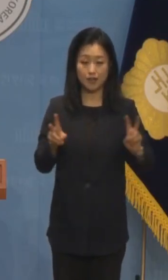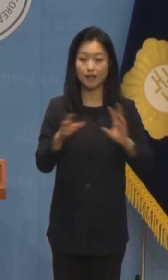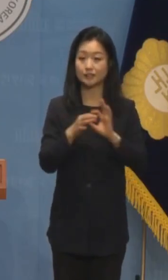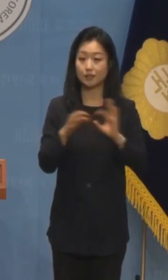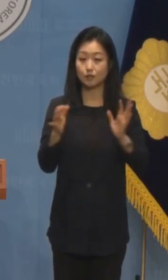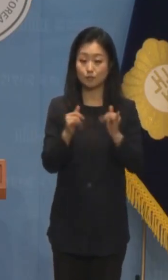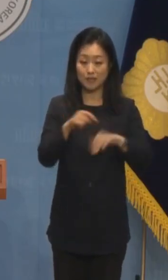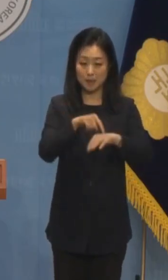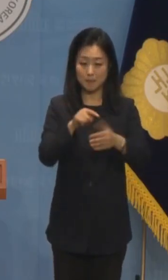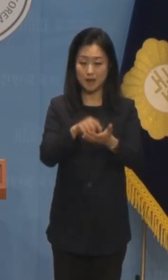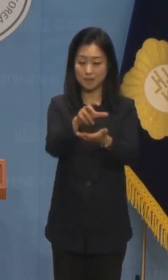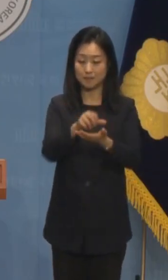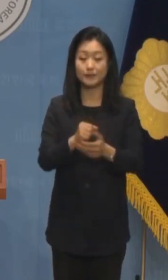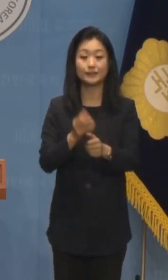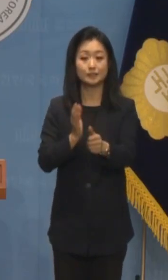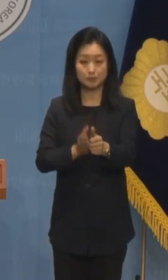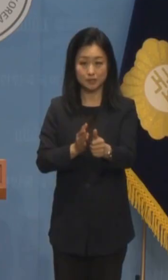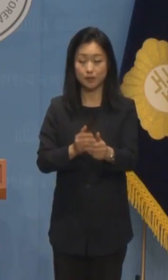민심을 받아야 합니다.